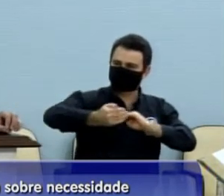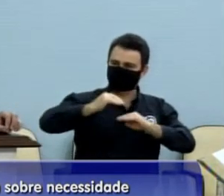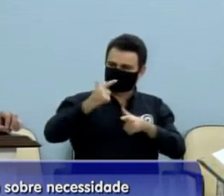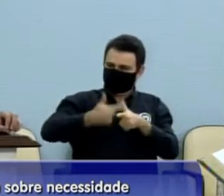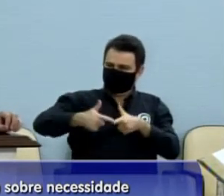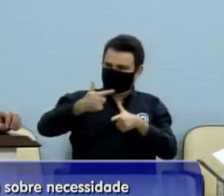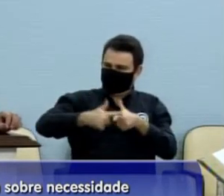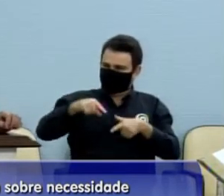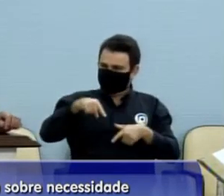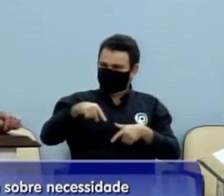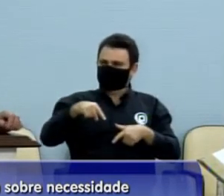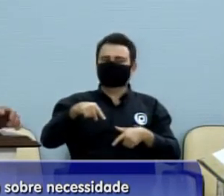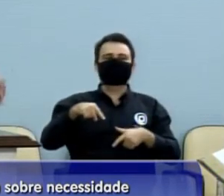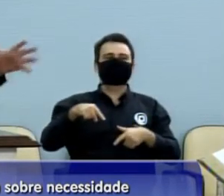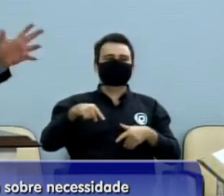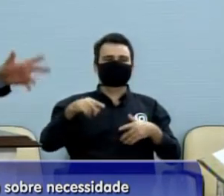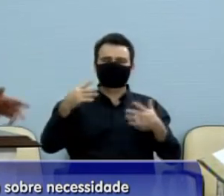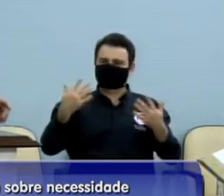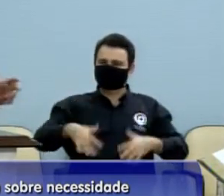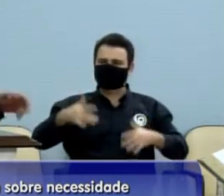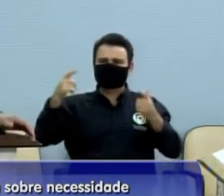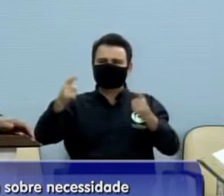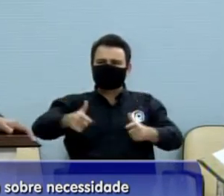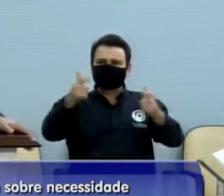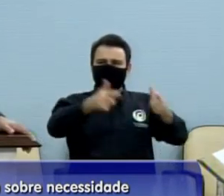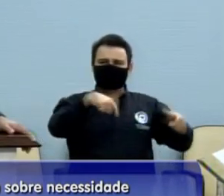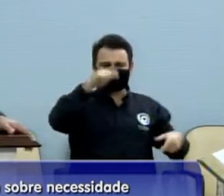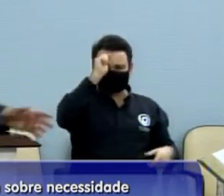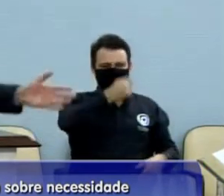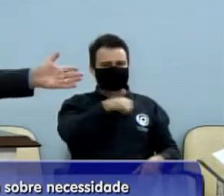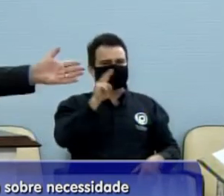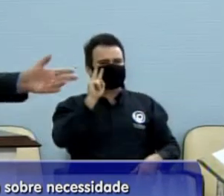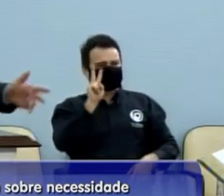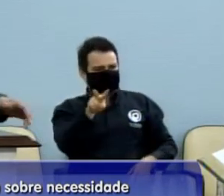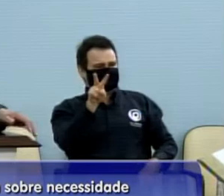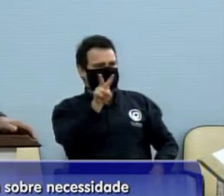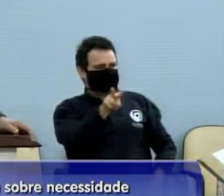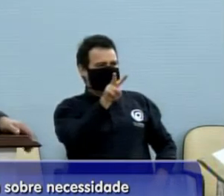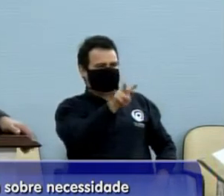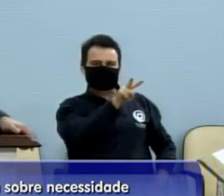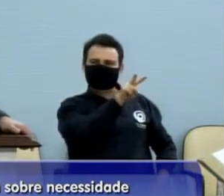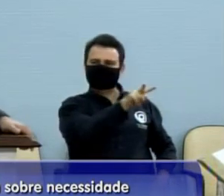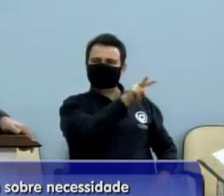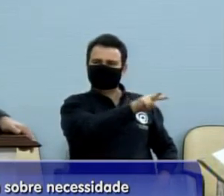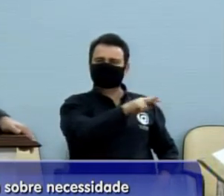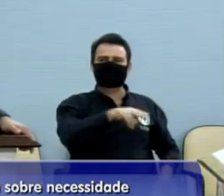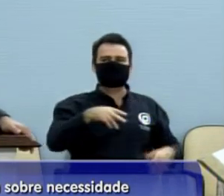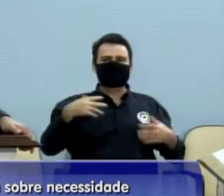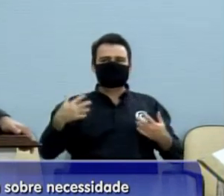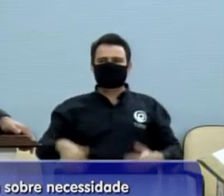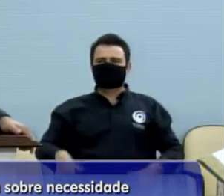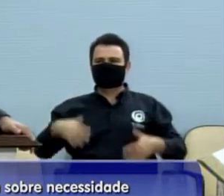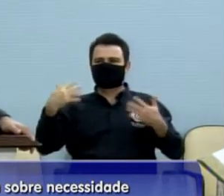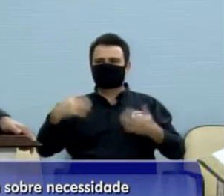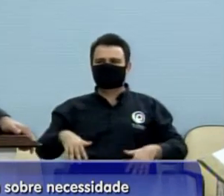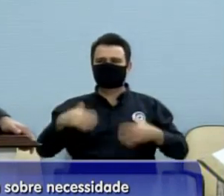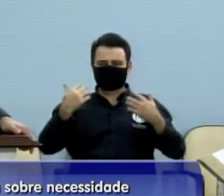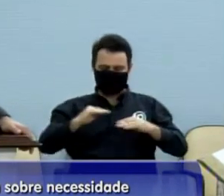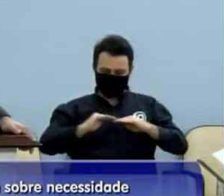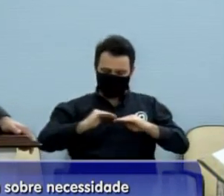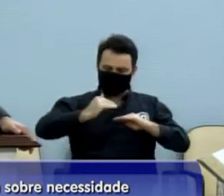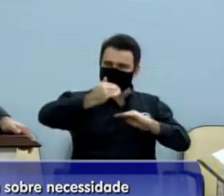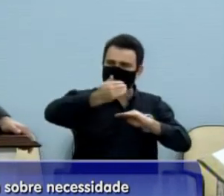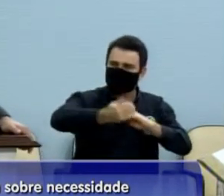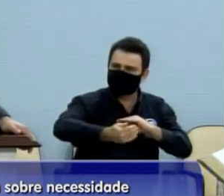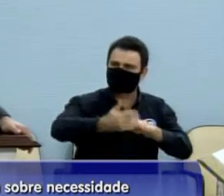foram mais de quatro pessoas em vários lugares que eu passei, que eu tive que sair depois da CPI aqui, pedido de lombadas na cidade,